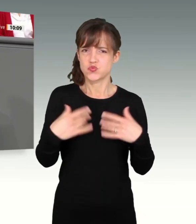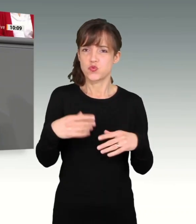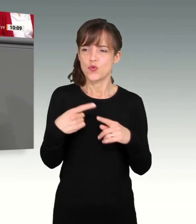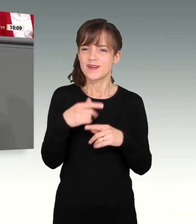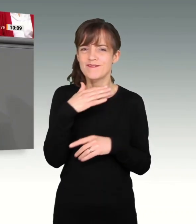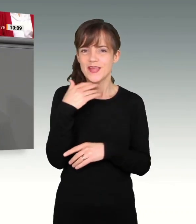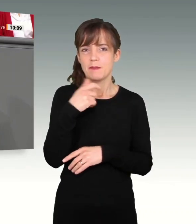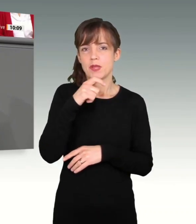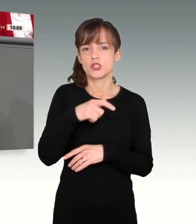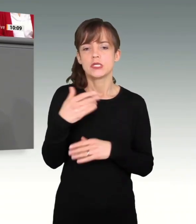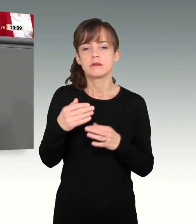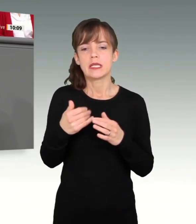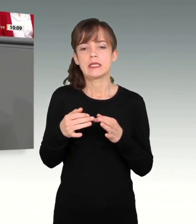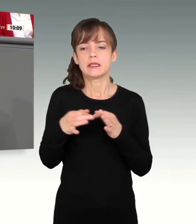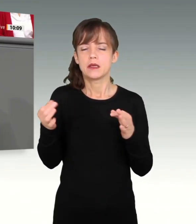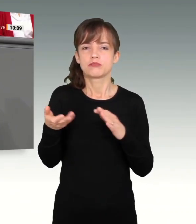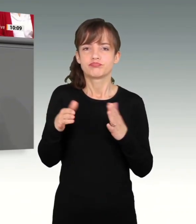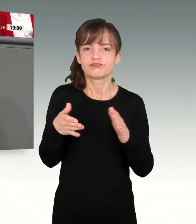an- und mit Corona versterben.